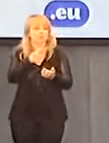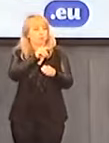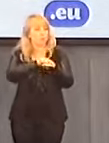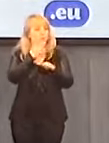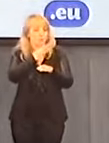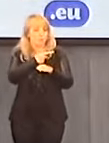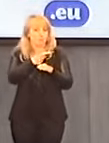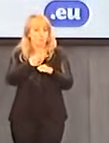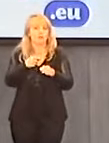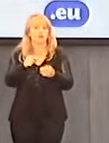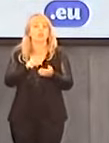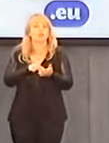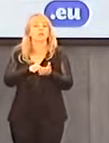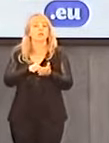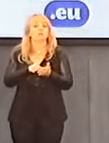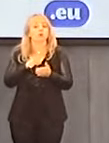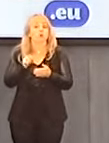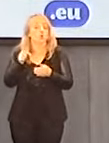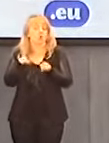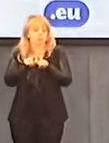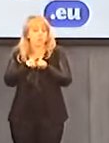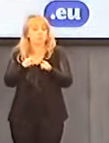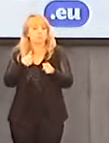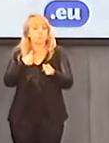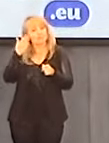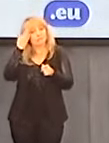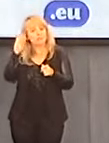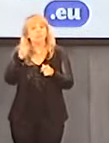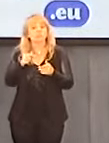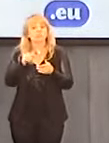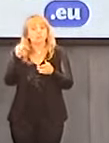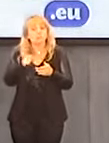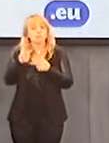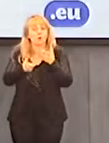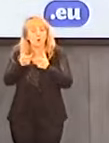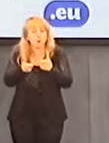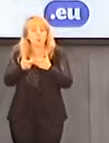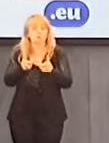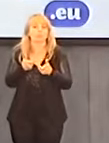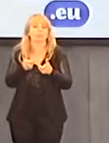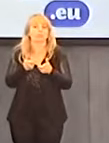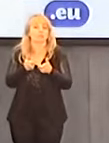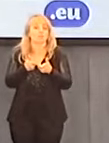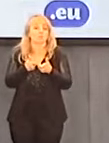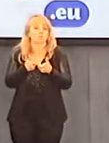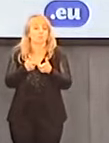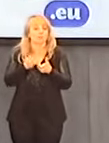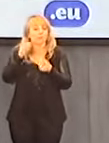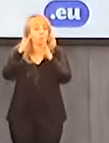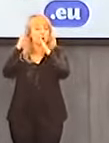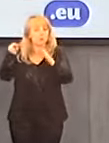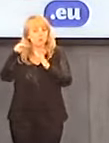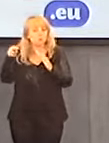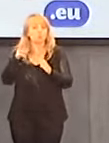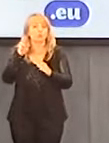Kotlińskiego, to crimen solicitationis. Należy domniemywać, iż Kościół